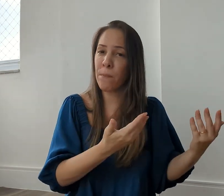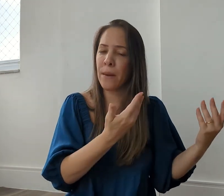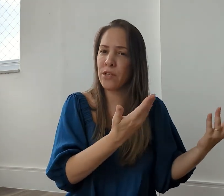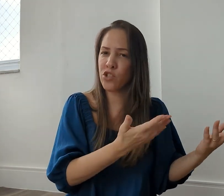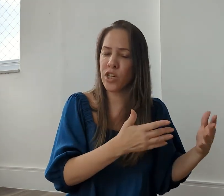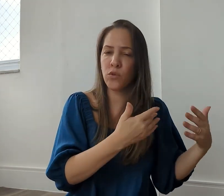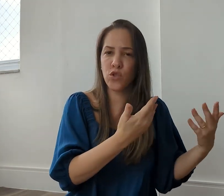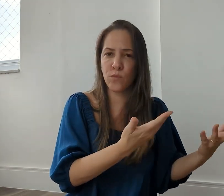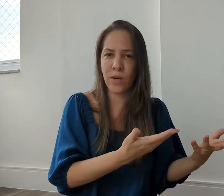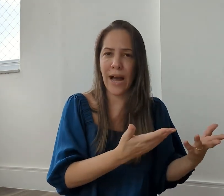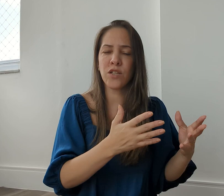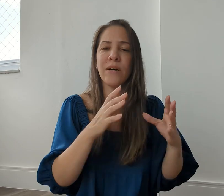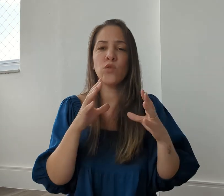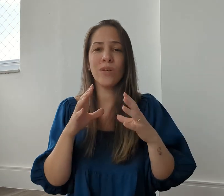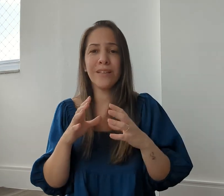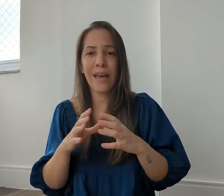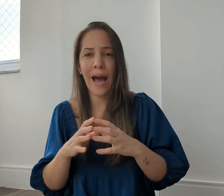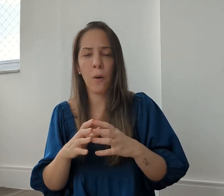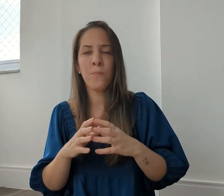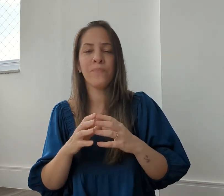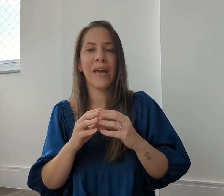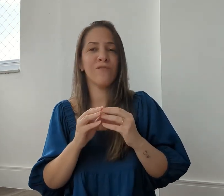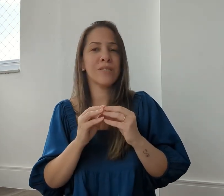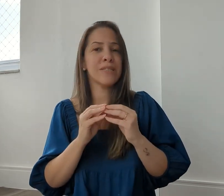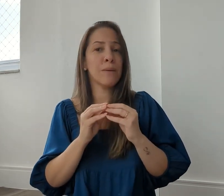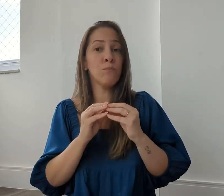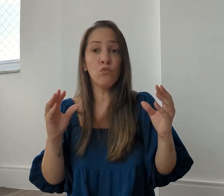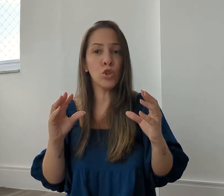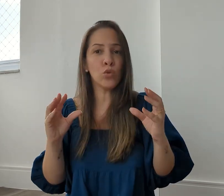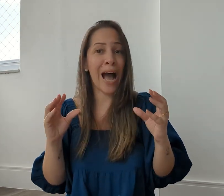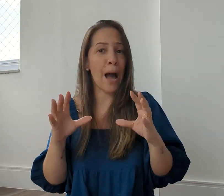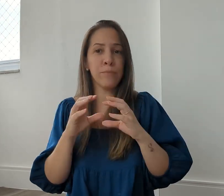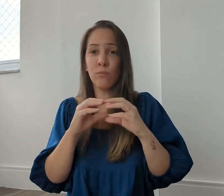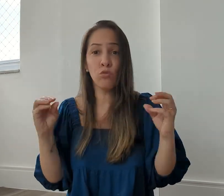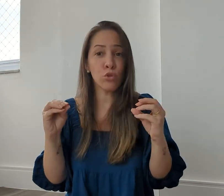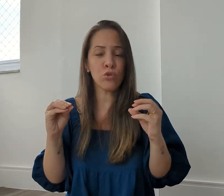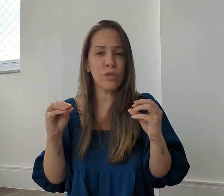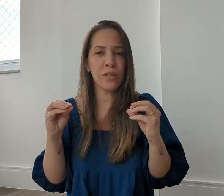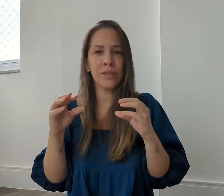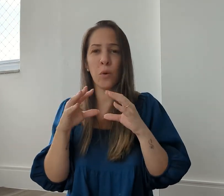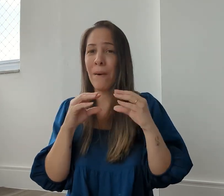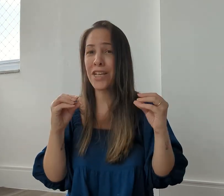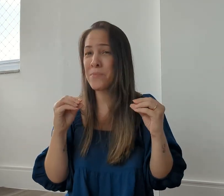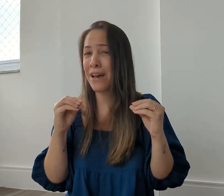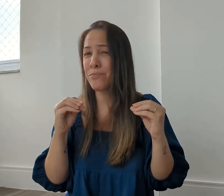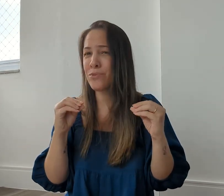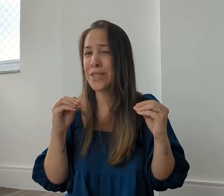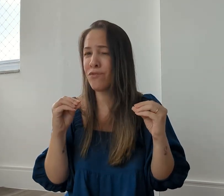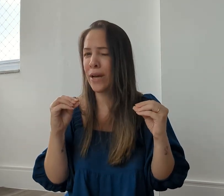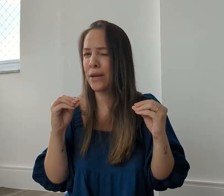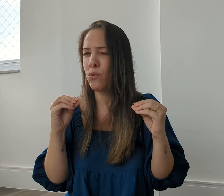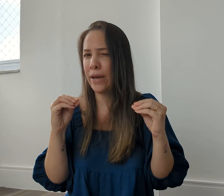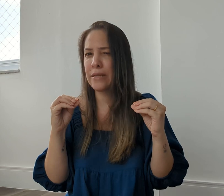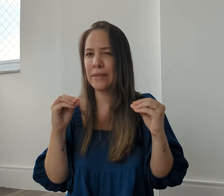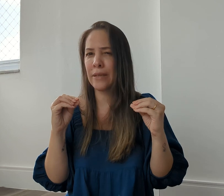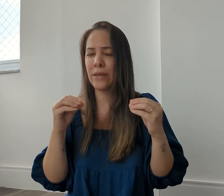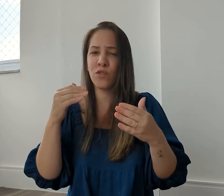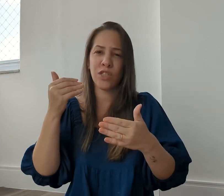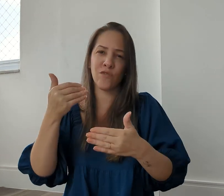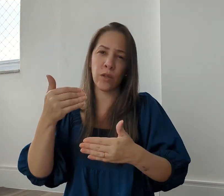permitir, em último caso, mas o ideal é você ser muito rápido, muito sucinto, o mais breve possível ali com eles, entendeu? Se você tiver